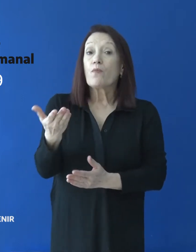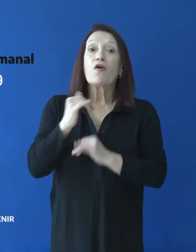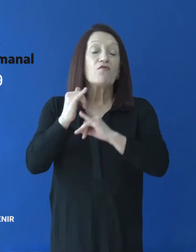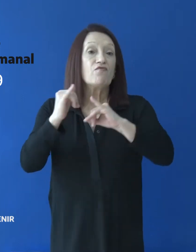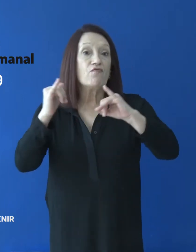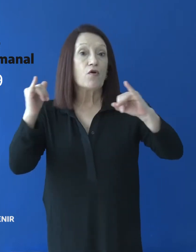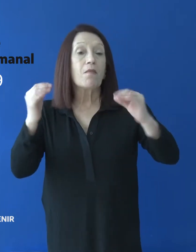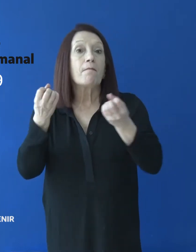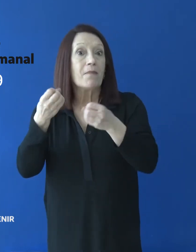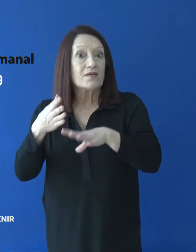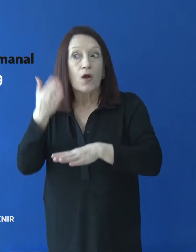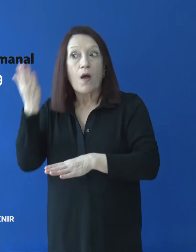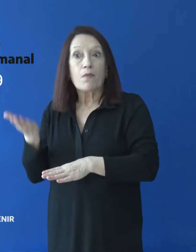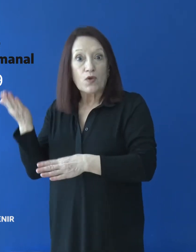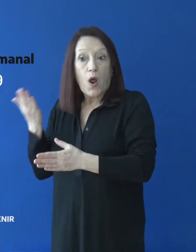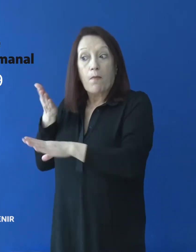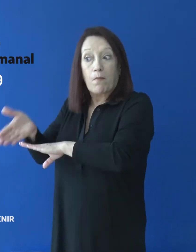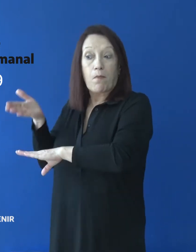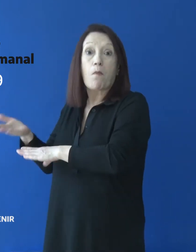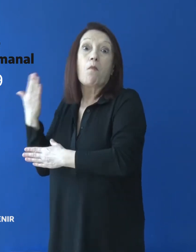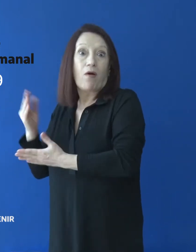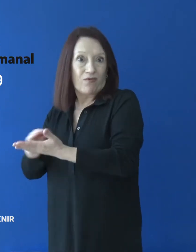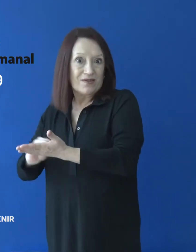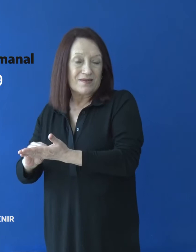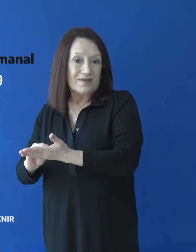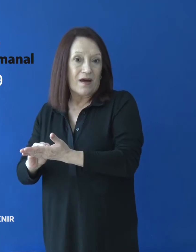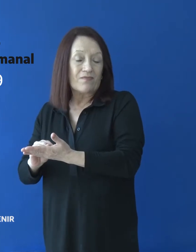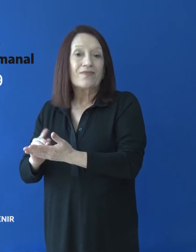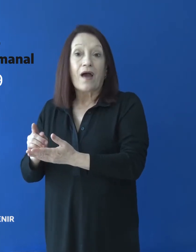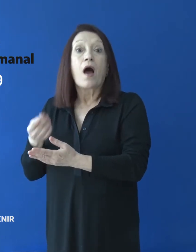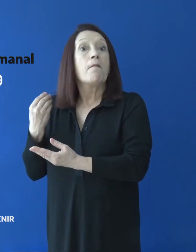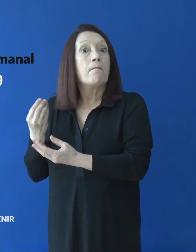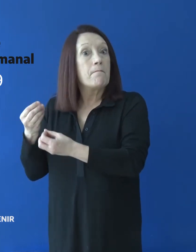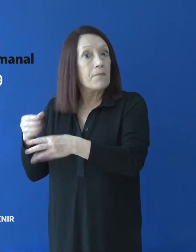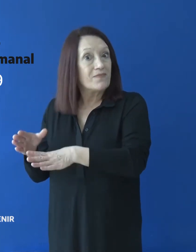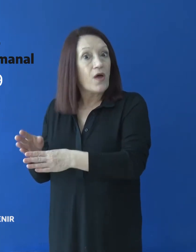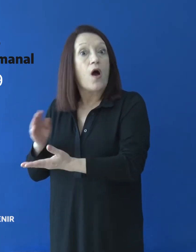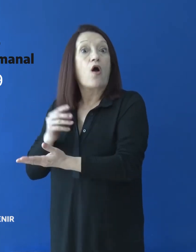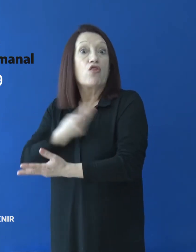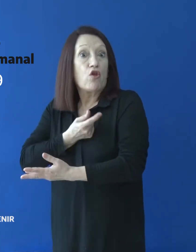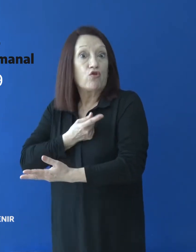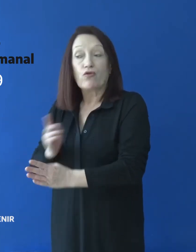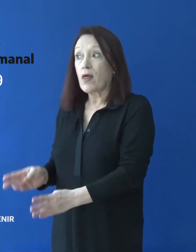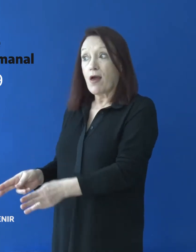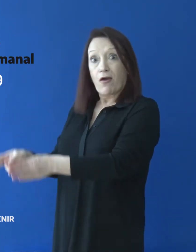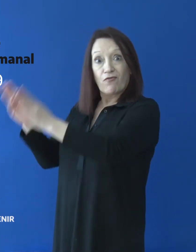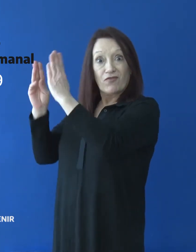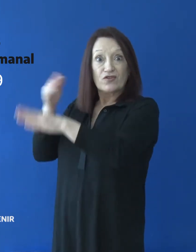comunica que se abrieron las puertas para atención al público. La atención se desarrolla en el edificio sobre la avenida Kirchner